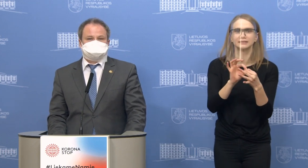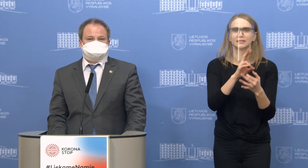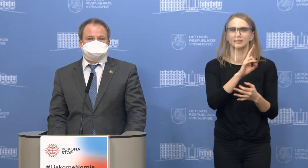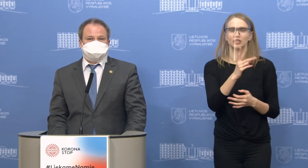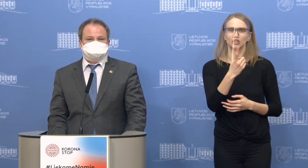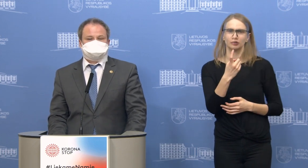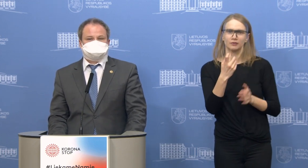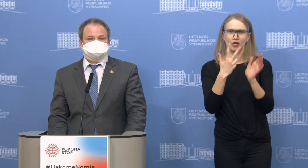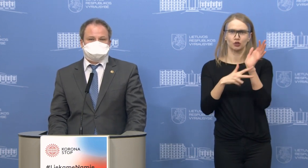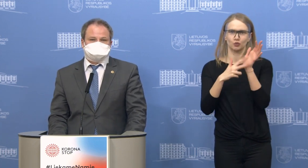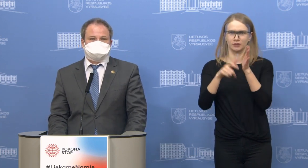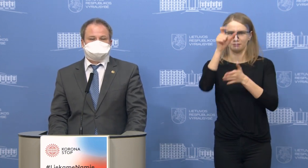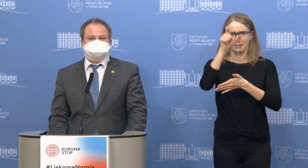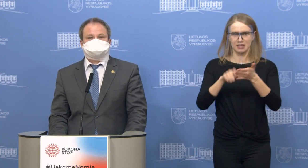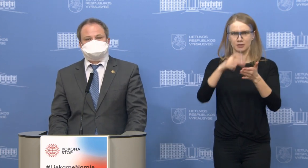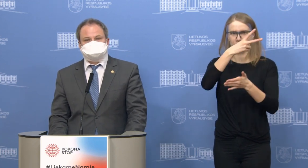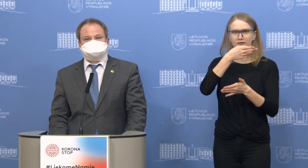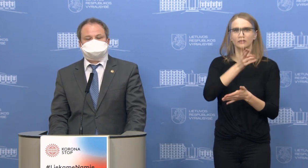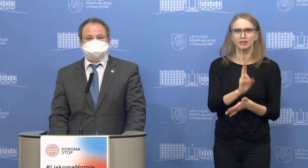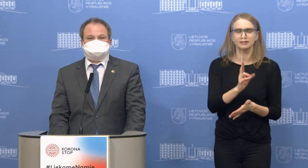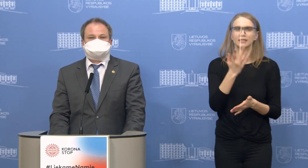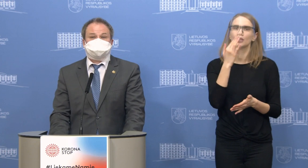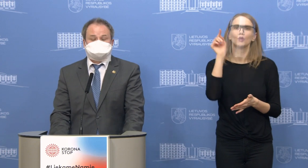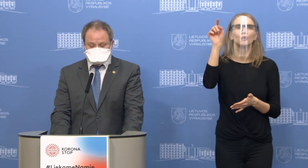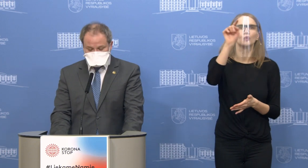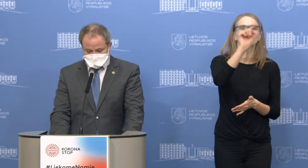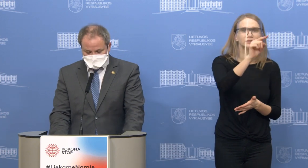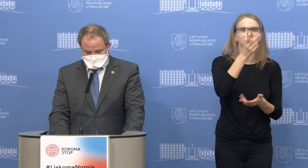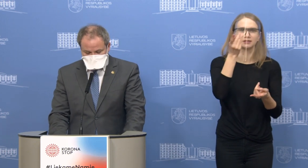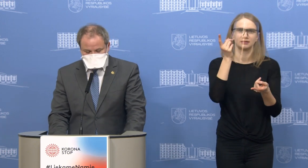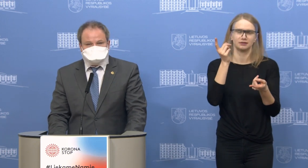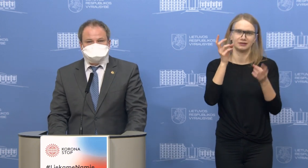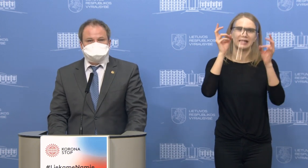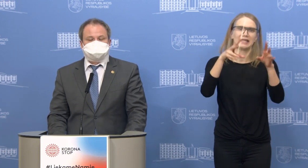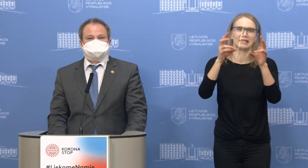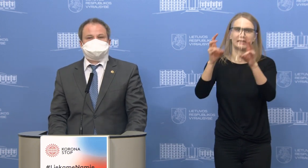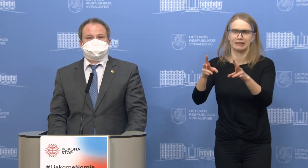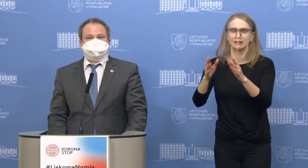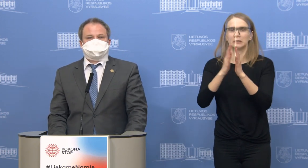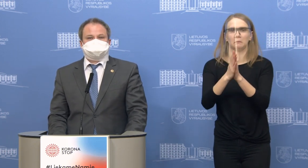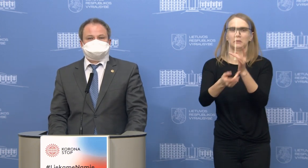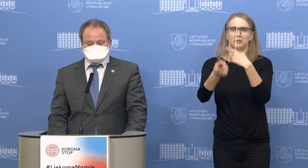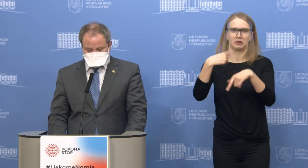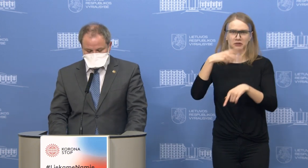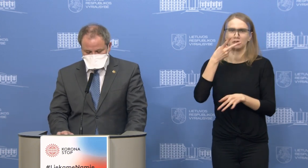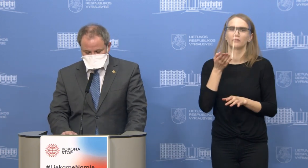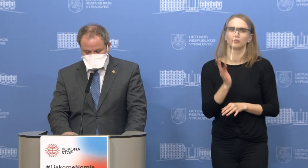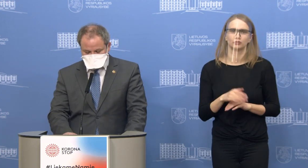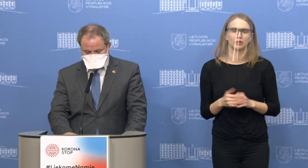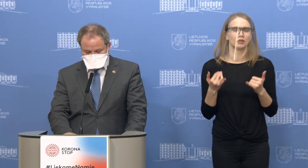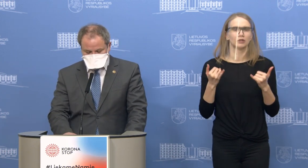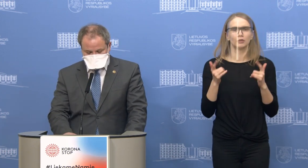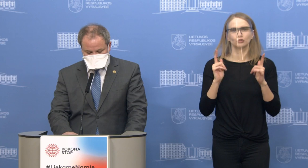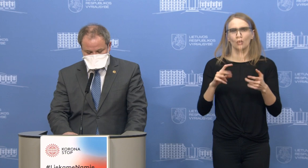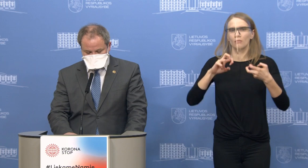180 piliečių, iš jų vieni yra artimesnėse šalise, užstrigę kiti tolimesnėse, taip kad tai tikrai nebėra tas didelis,